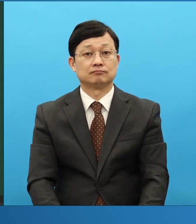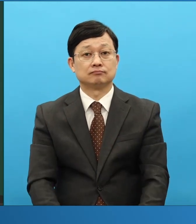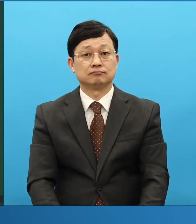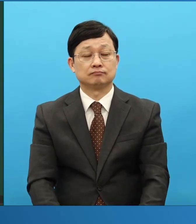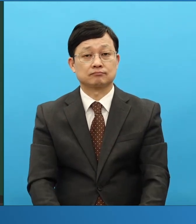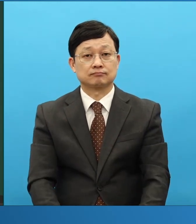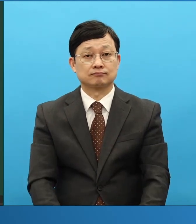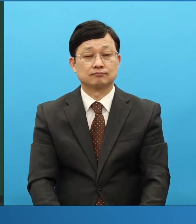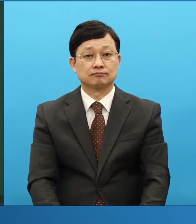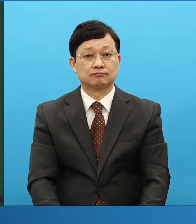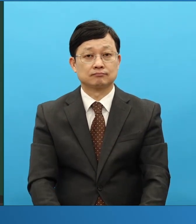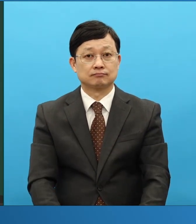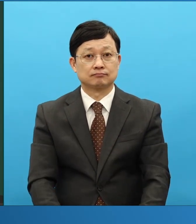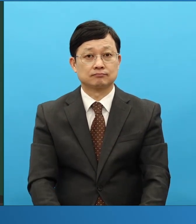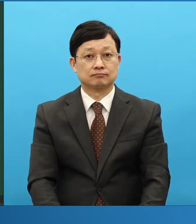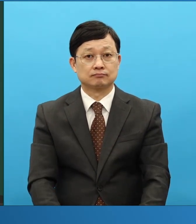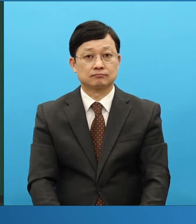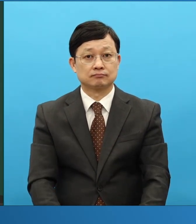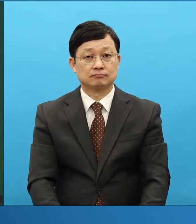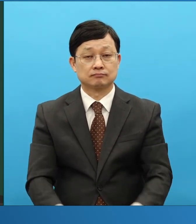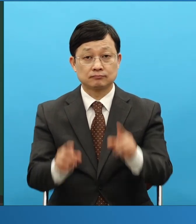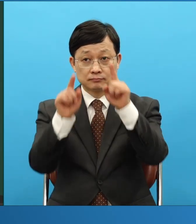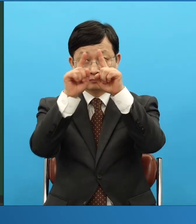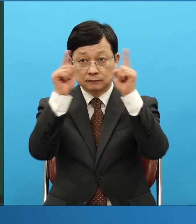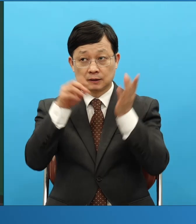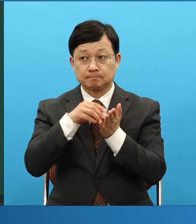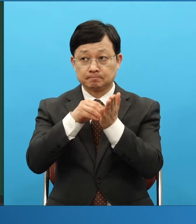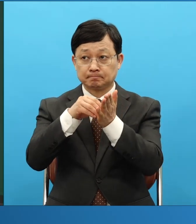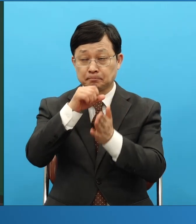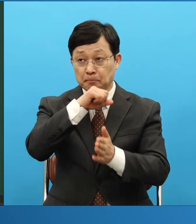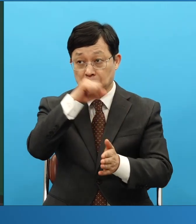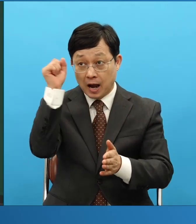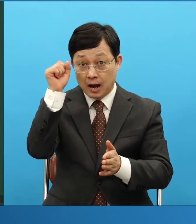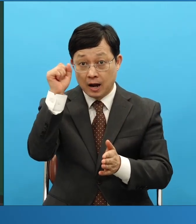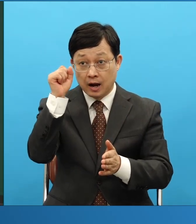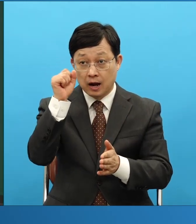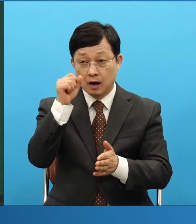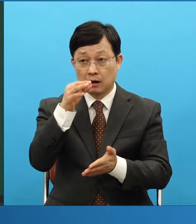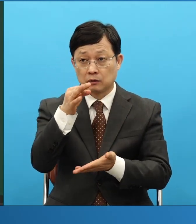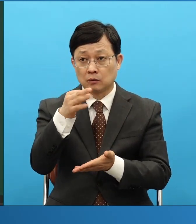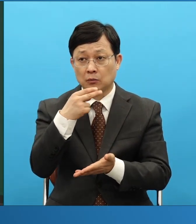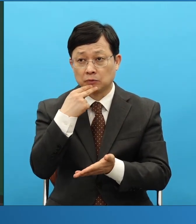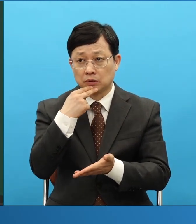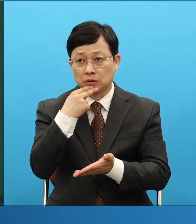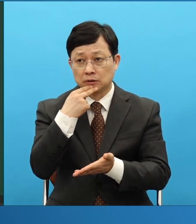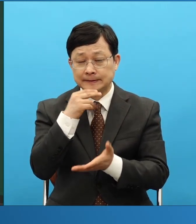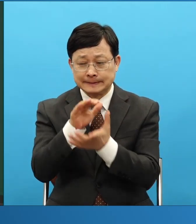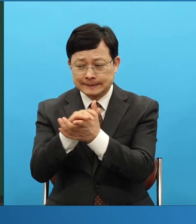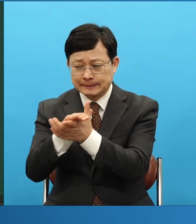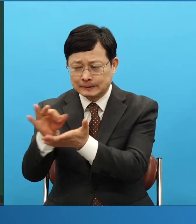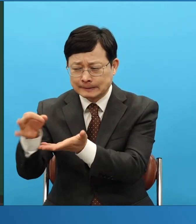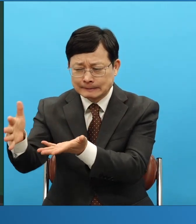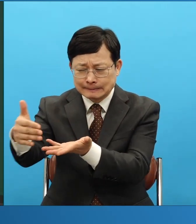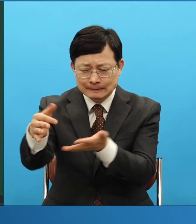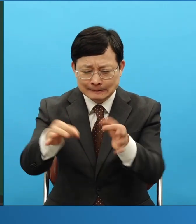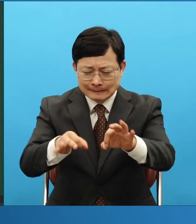대학 입학을, 합격을 했는데 등록금이 없어서 친구들이 모아가지고 이렇게 대학을 입학을 등록금이 친구들이